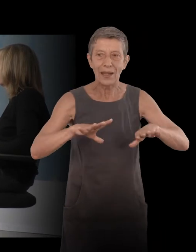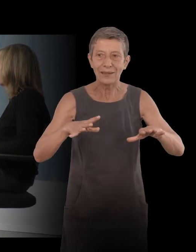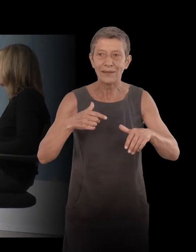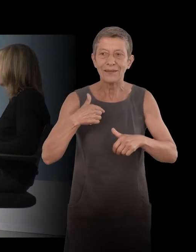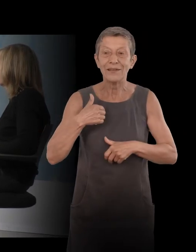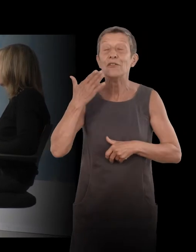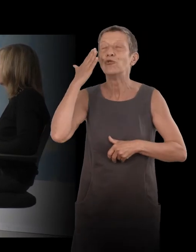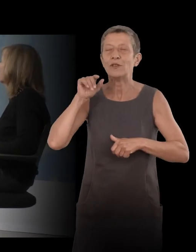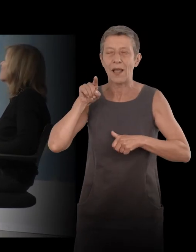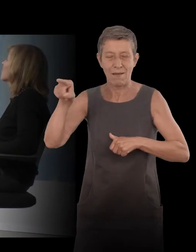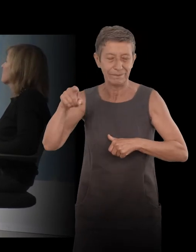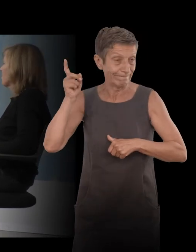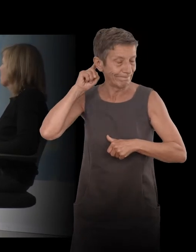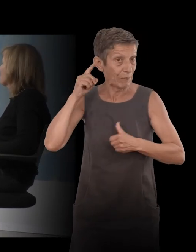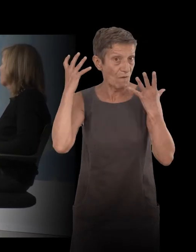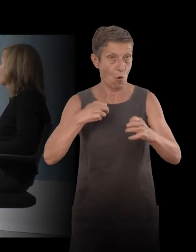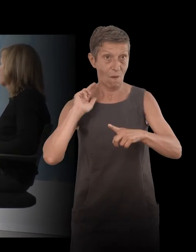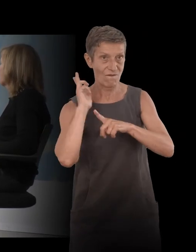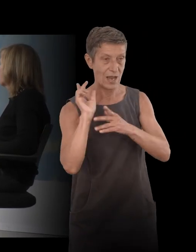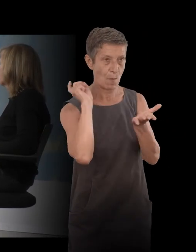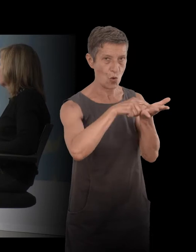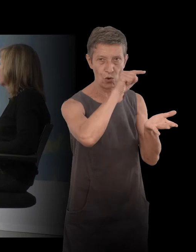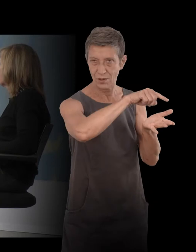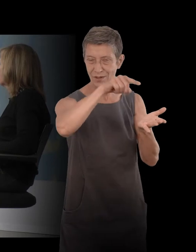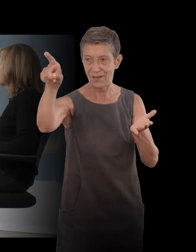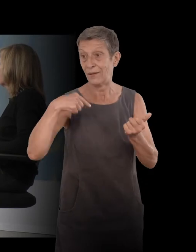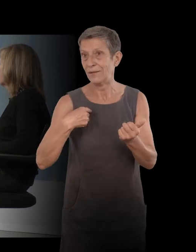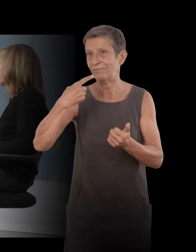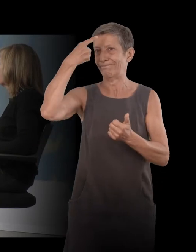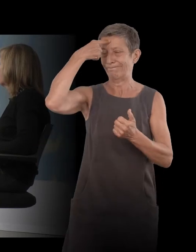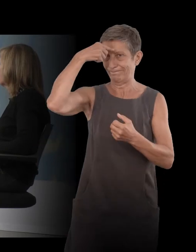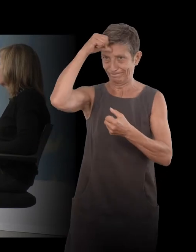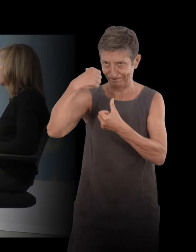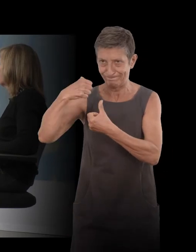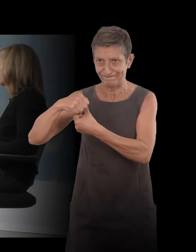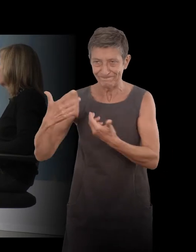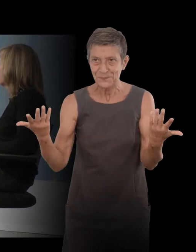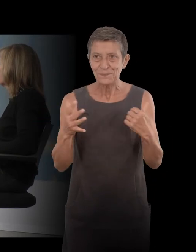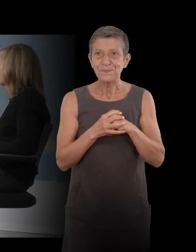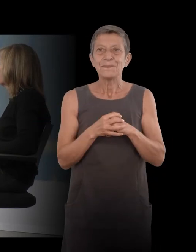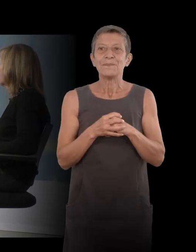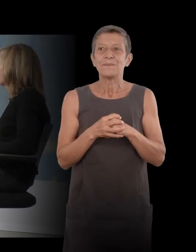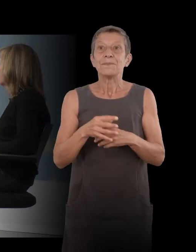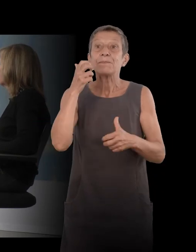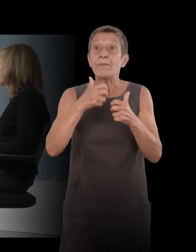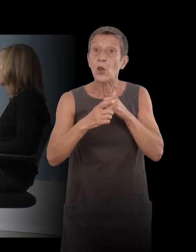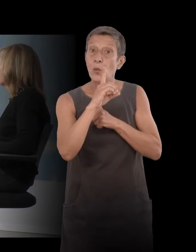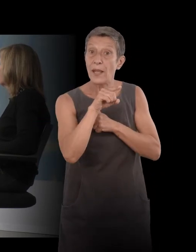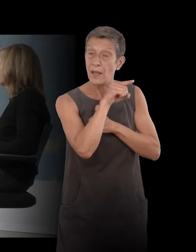faut filmer. Alors moi, je me notais dans la tête tous les lieux. Et lorsque Dumayet lui a posé...